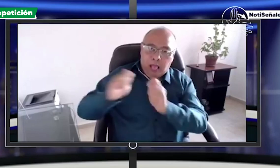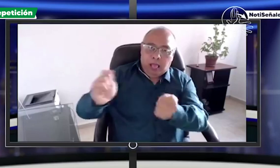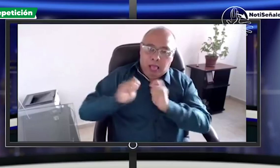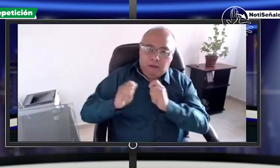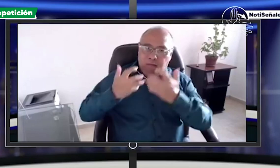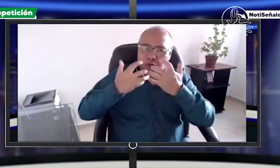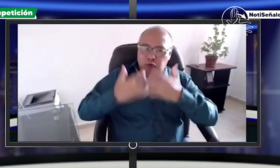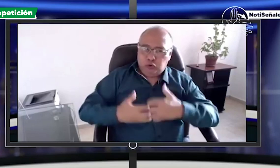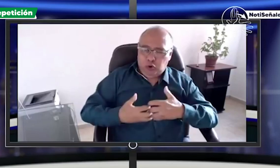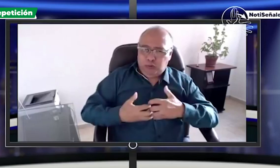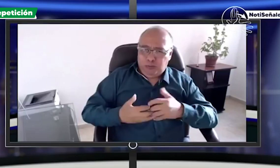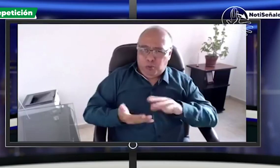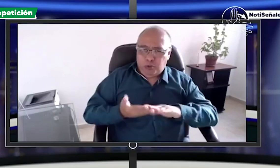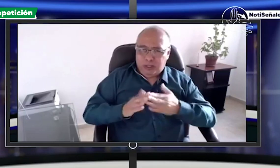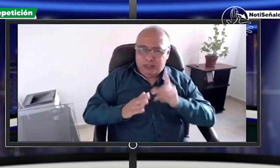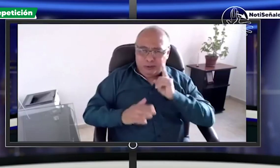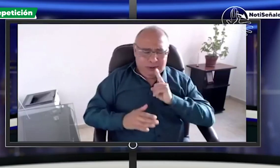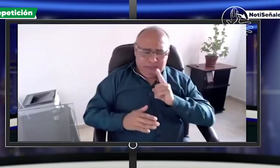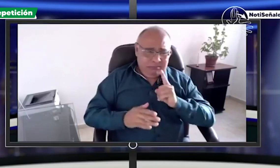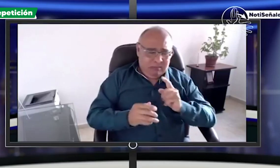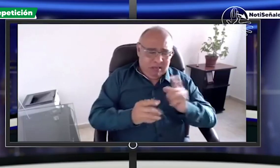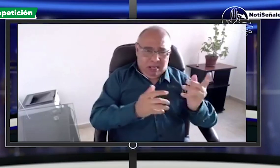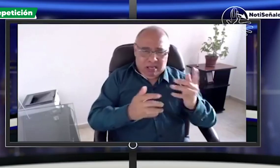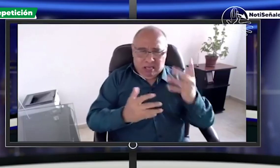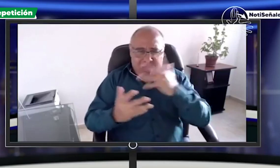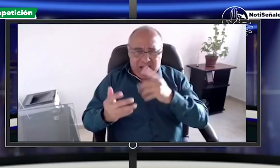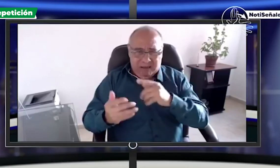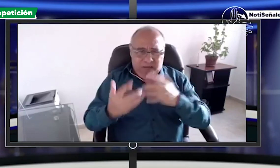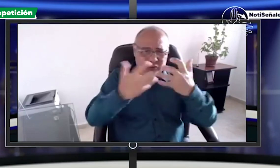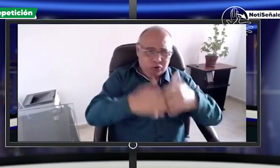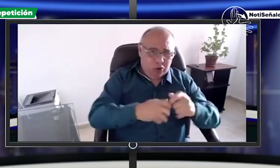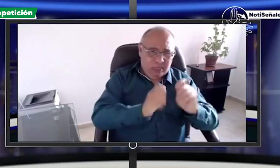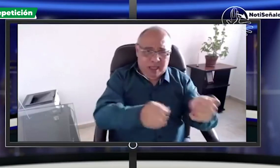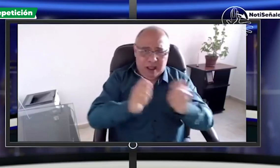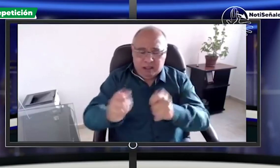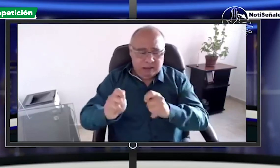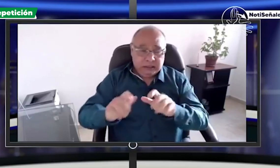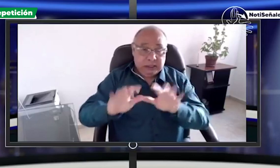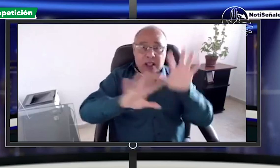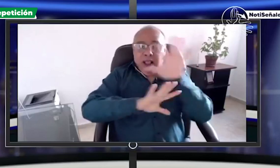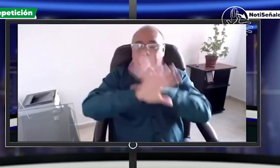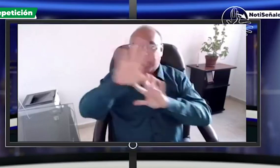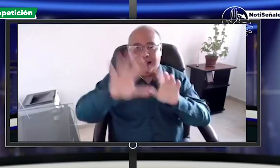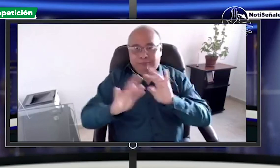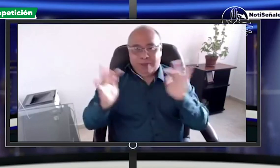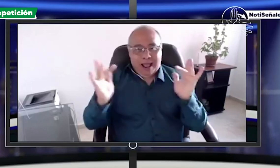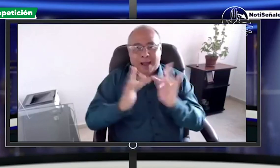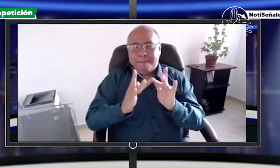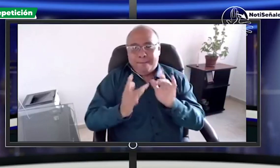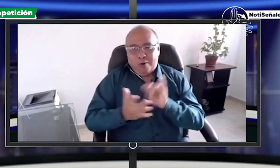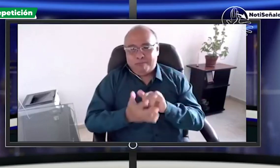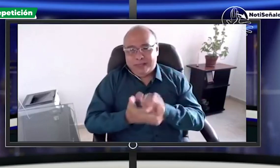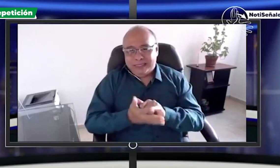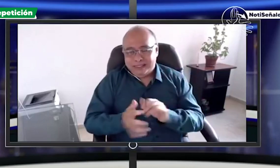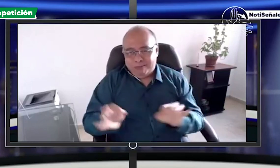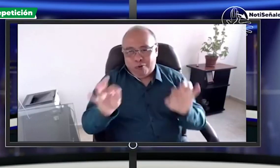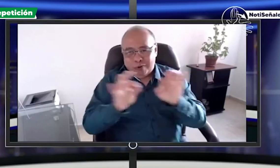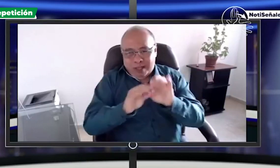cuál es el rol que funciones se le deben encargar al intérprete a la intérprete si se le dan no se le